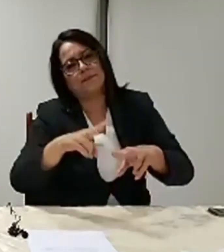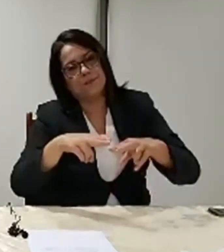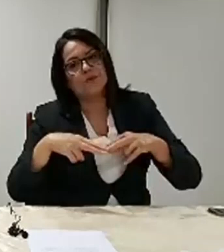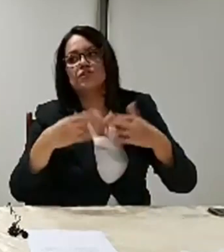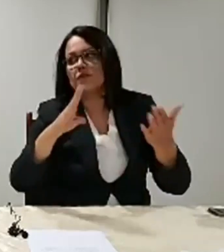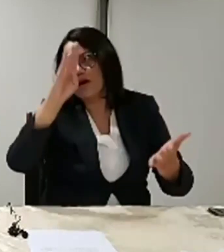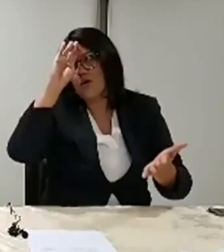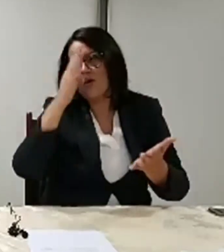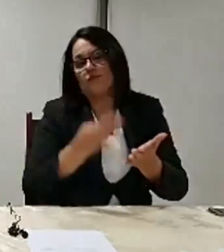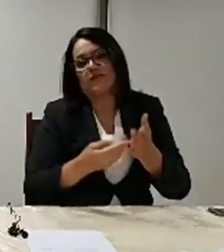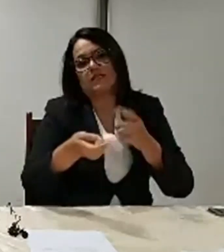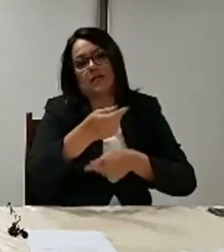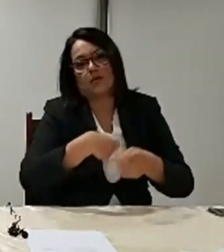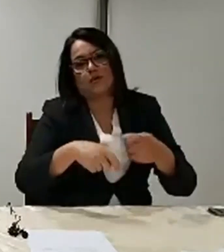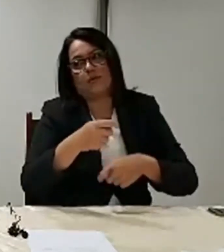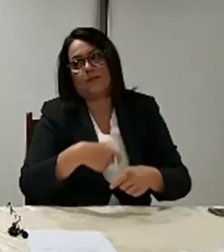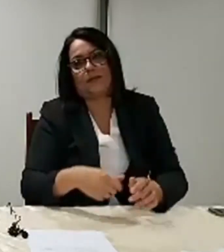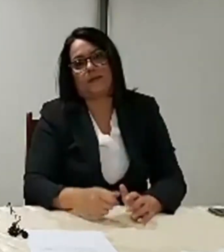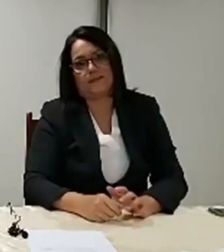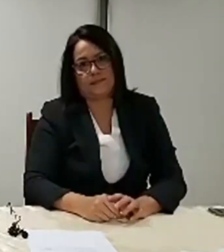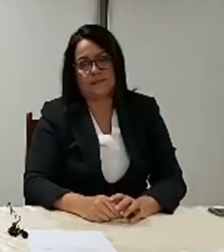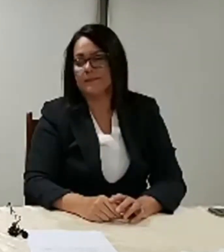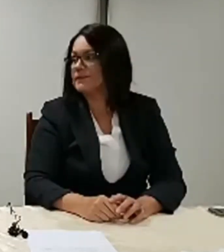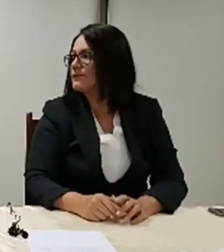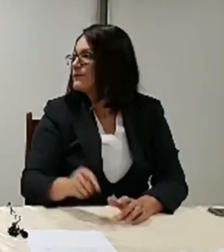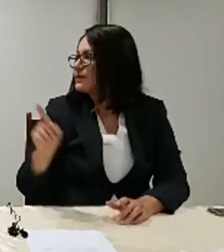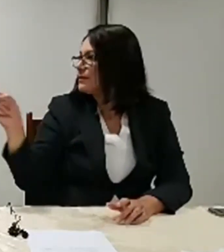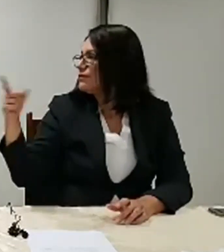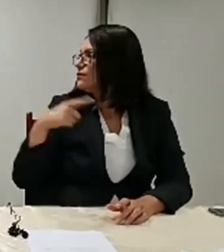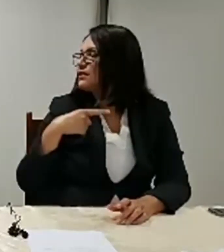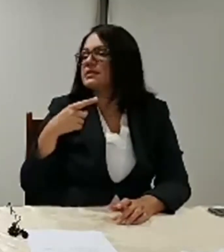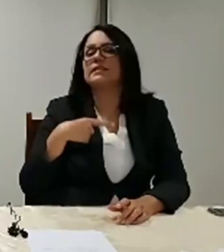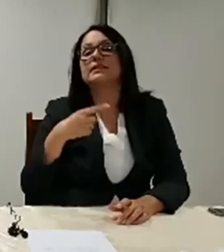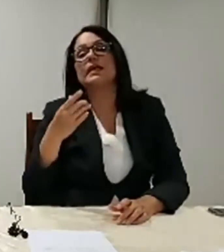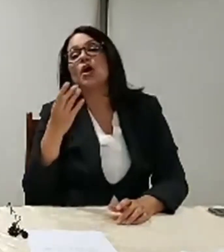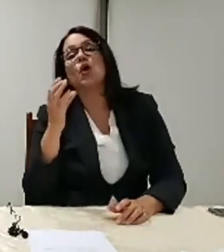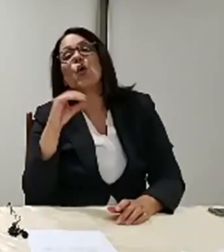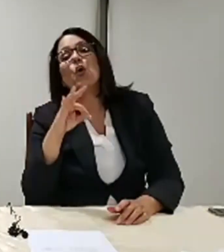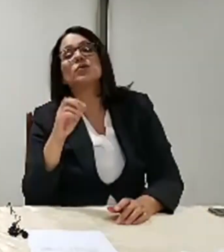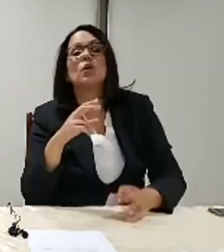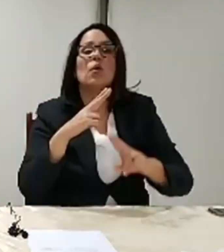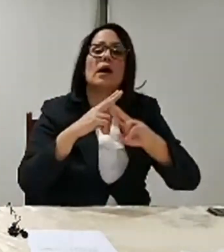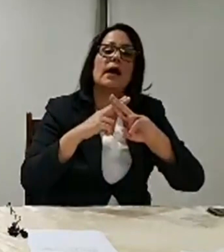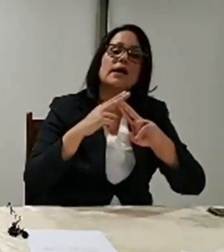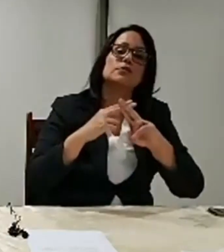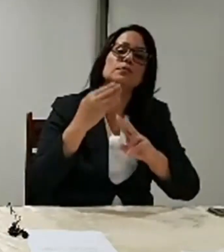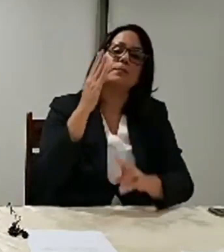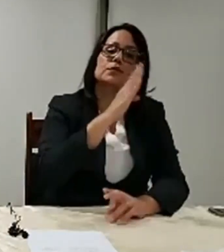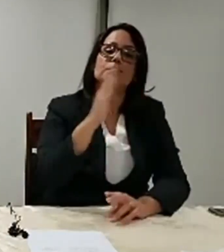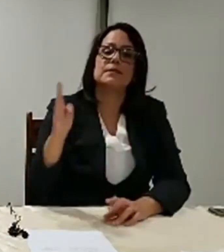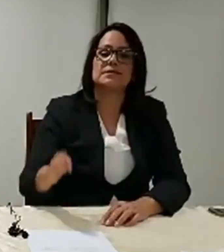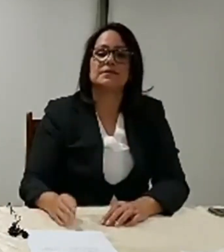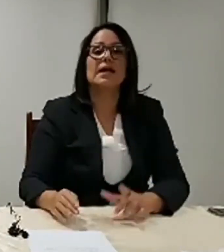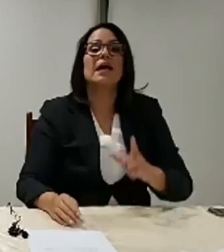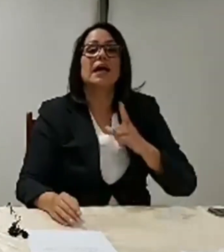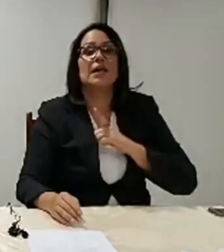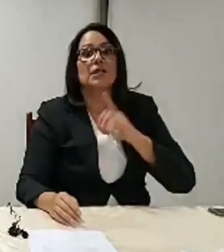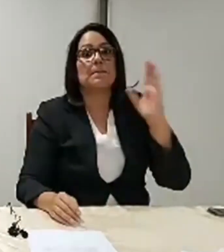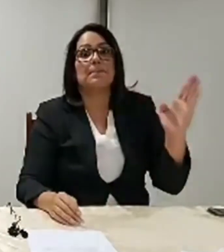confiança da economia na política do Banco Central. Você tem conta onde, Daniel? Na Caixa ou no Banco do Brasil? Tenho conta no Banco do Brasil e no Brasil.